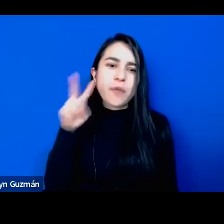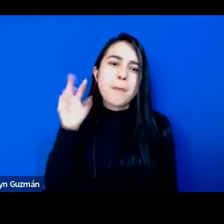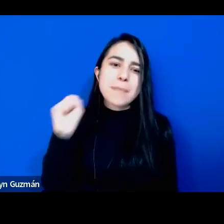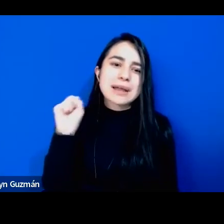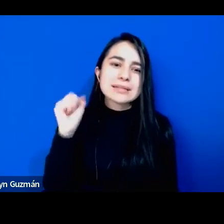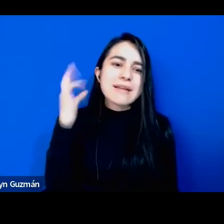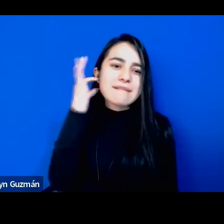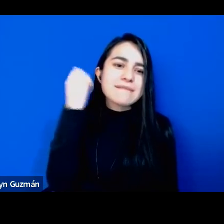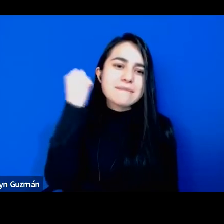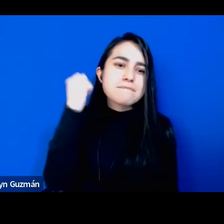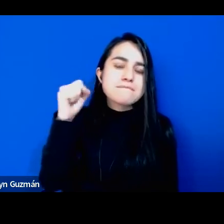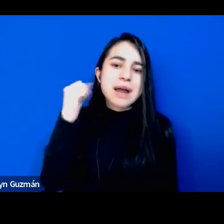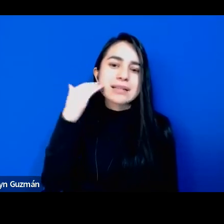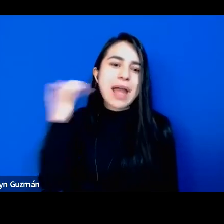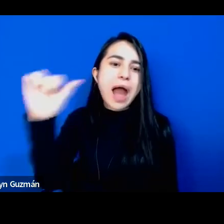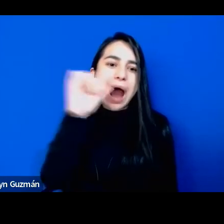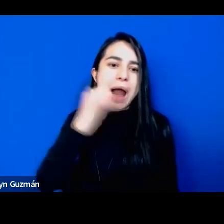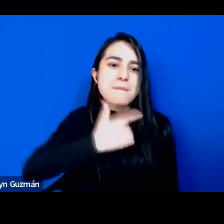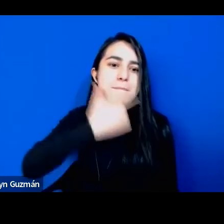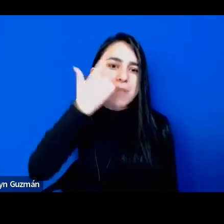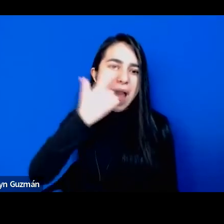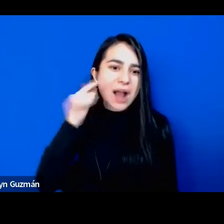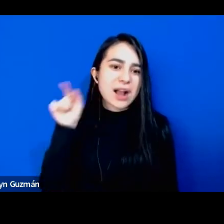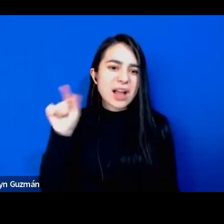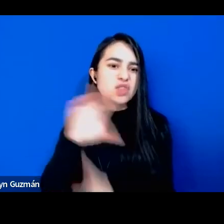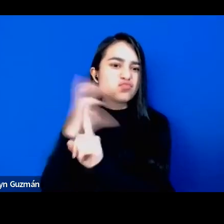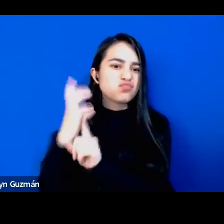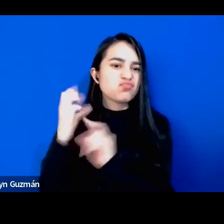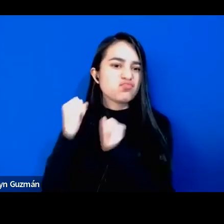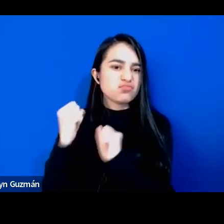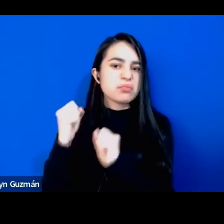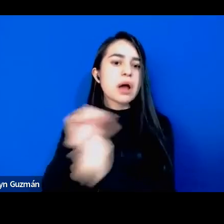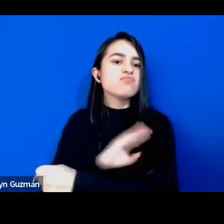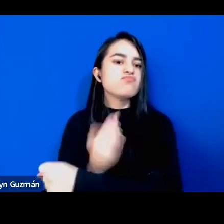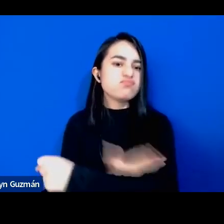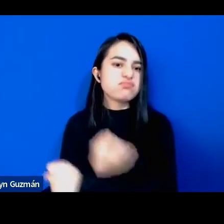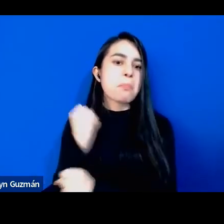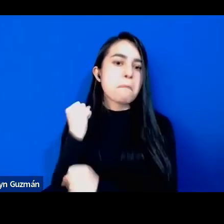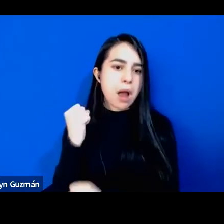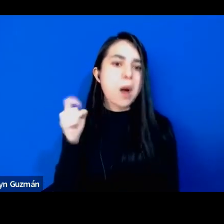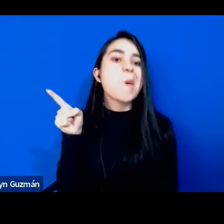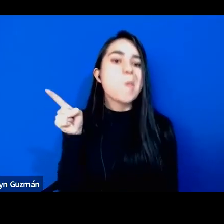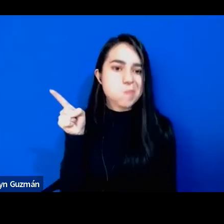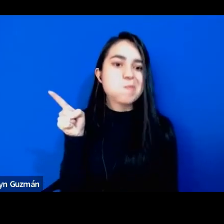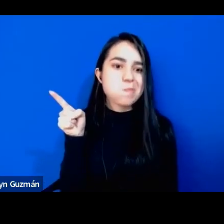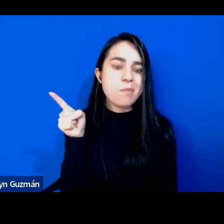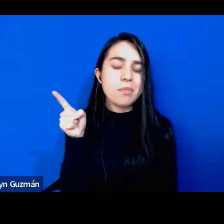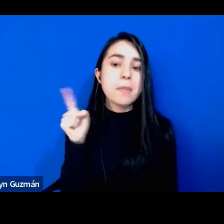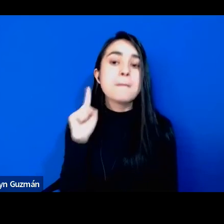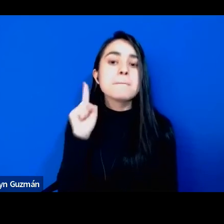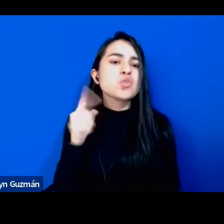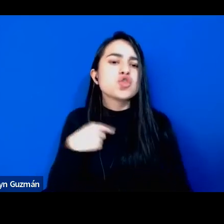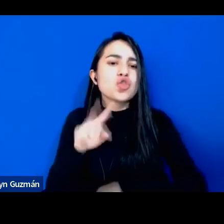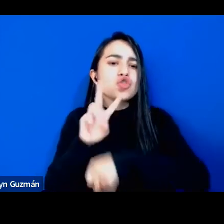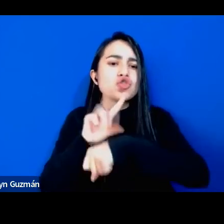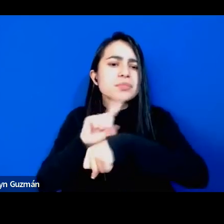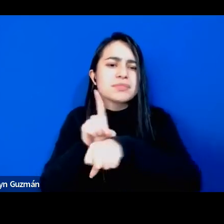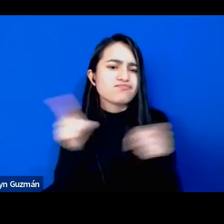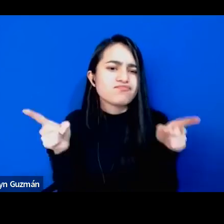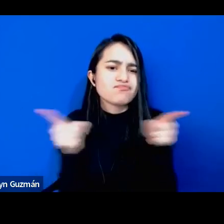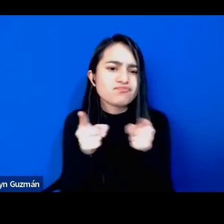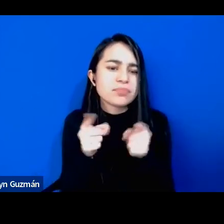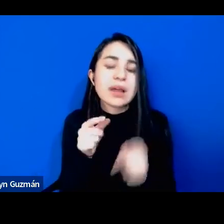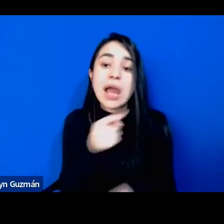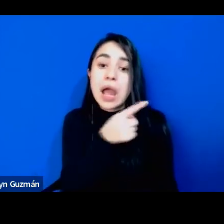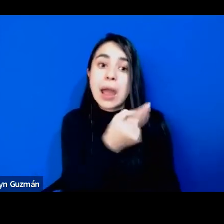bastante fortalecido, ¿no? Y quiero solamente en dos minutos decir, hay una